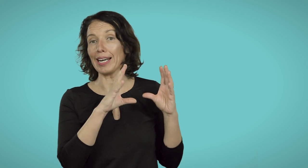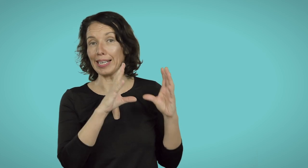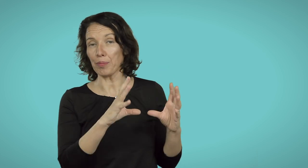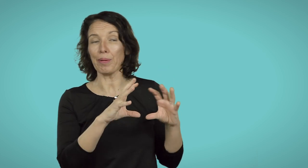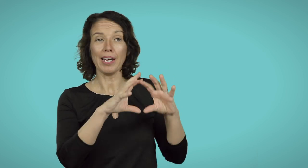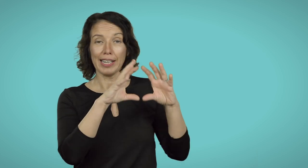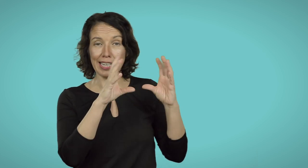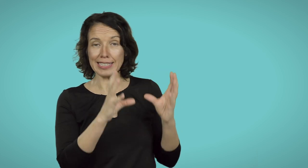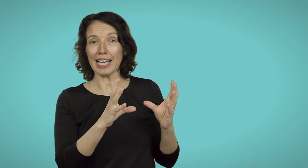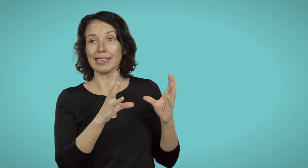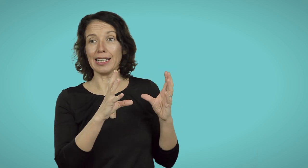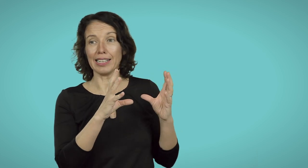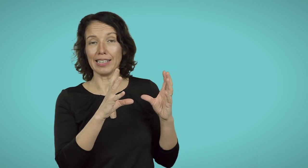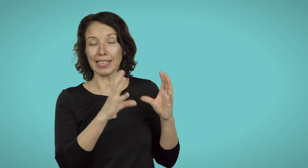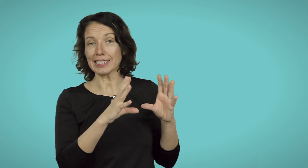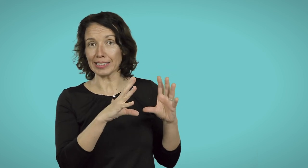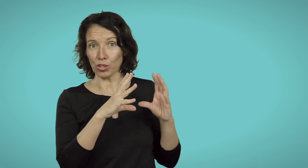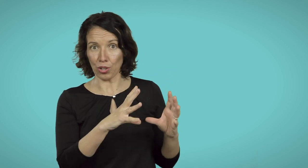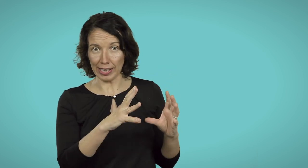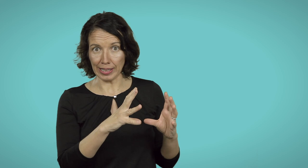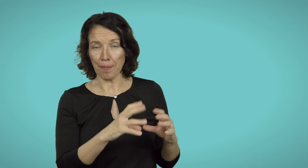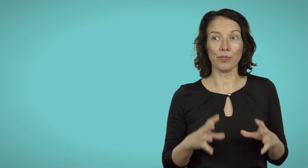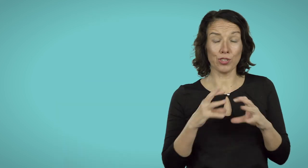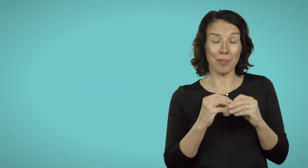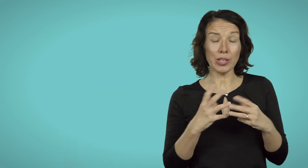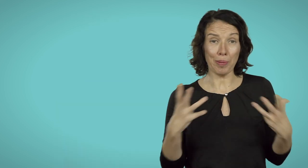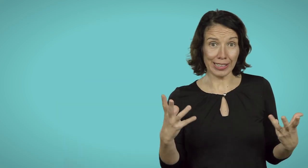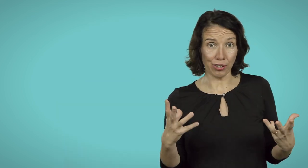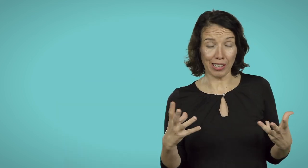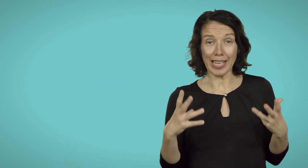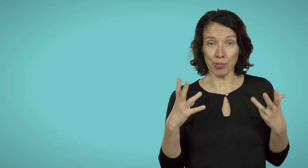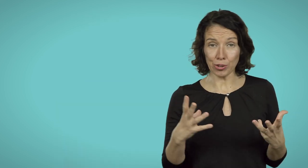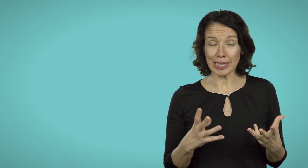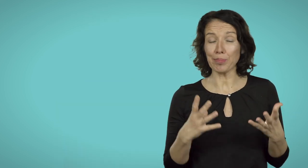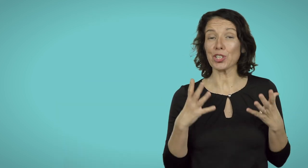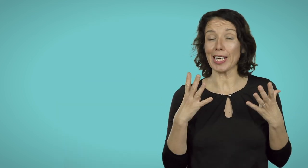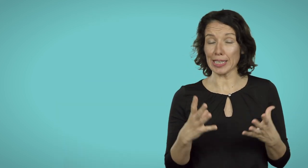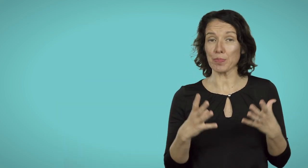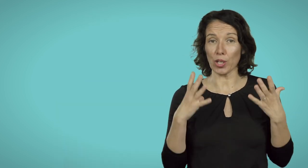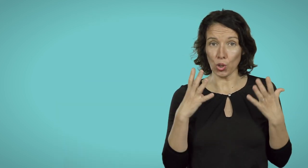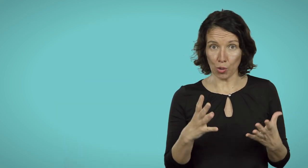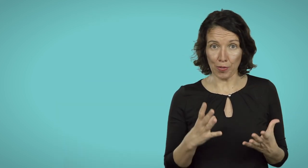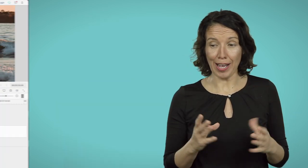clip che è stata corretta. Il funzionamento pratico in realtà è molto semplice e ti spiego come fare.